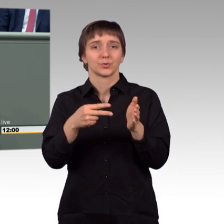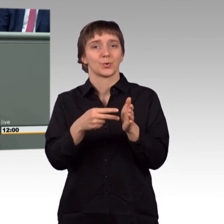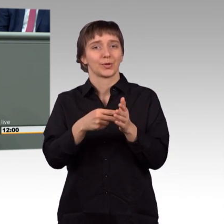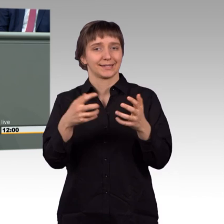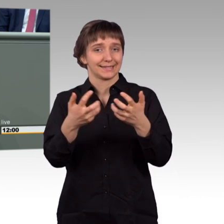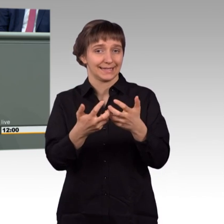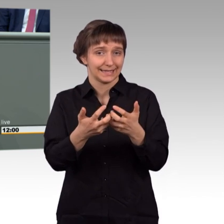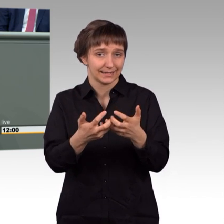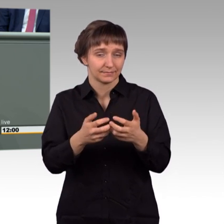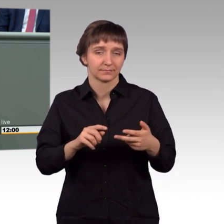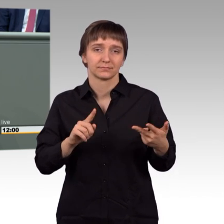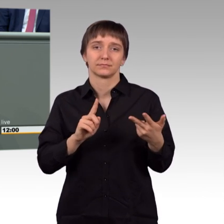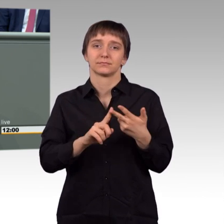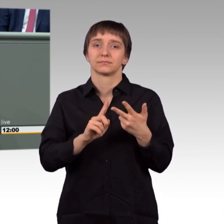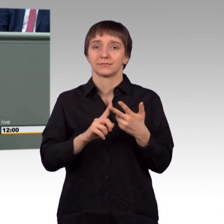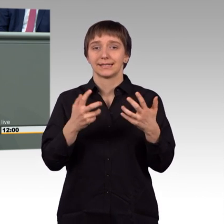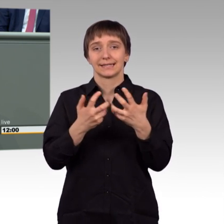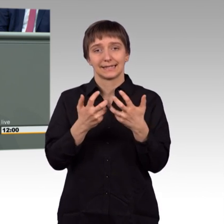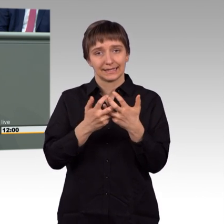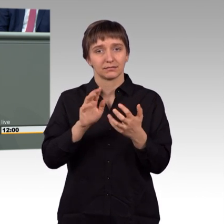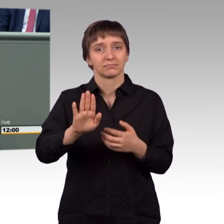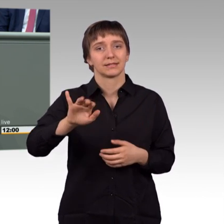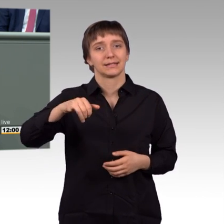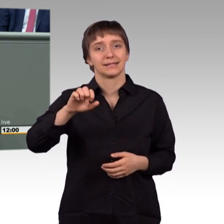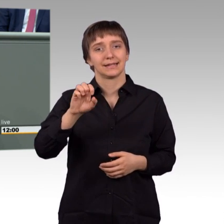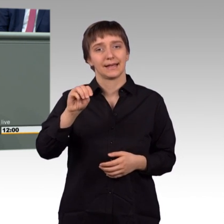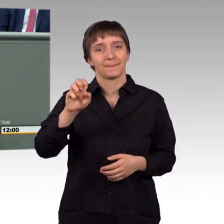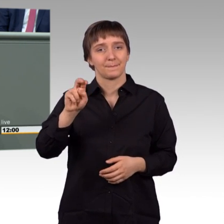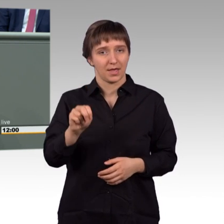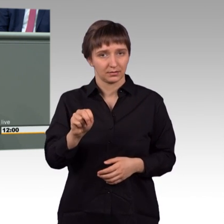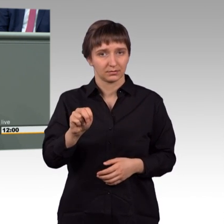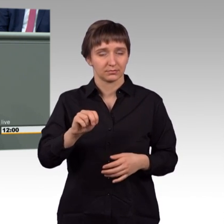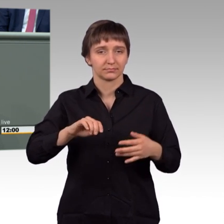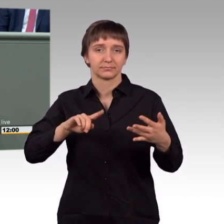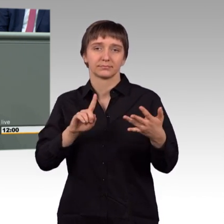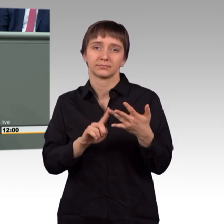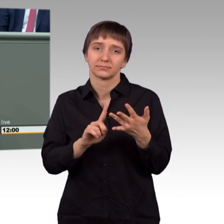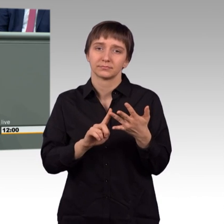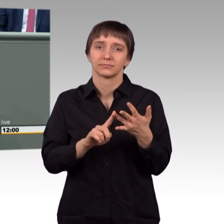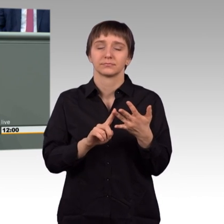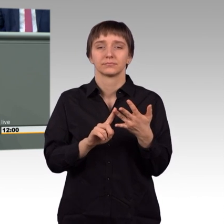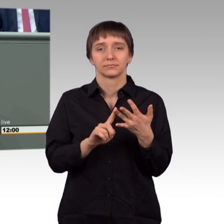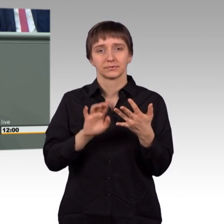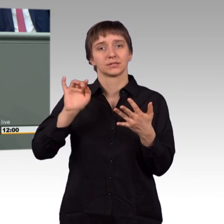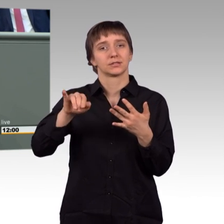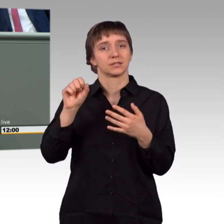es ist zum Dritten der Krieg im Jemen, es ist die Konfrontation Saudi-Arabiens mit dem Iran,